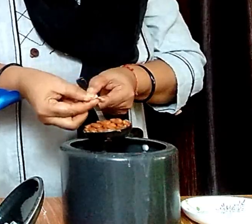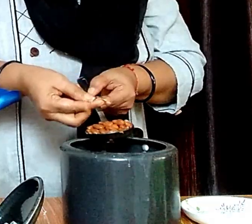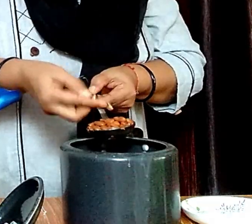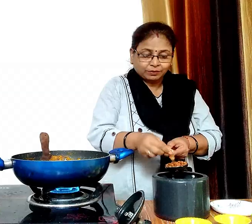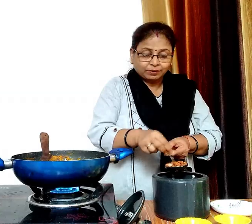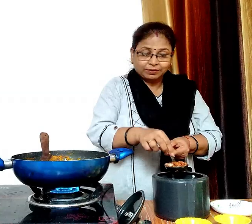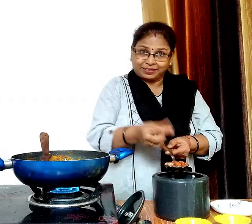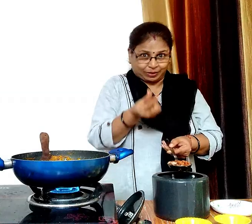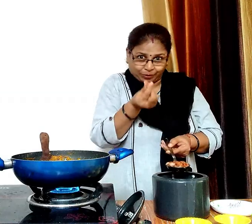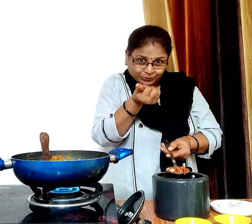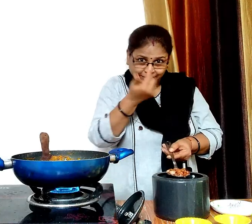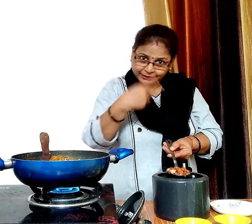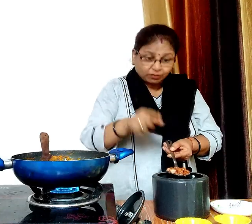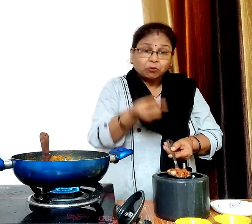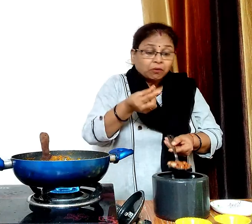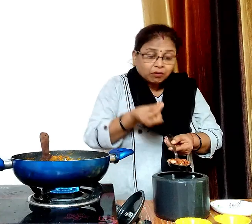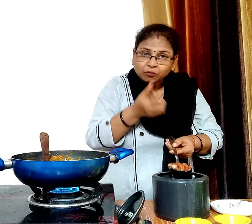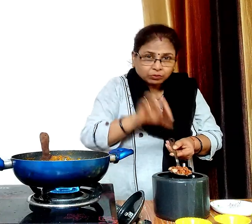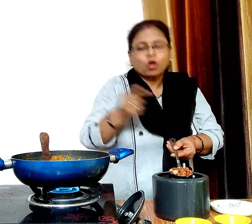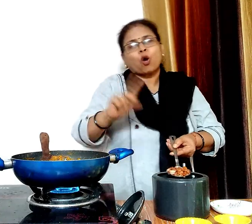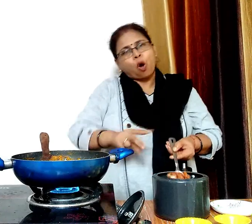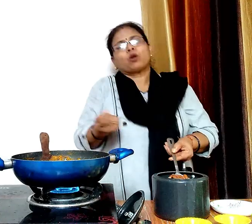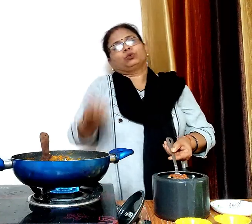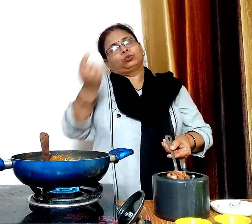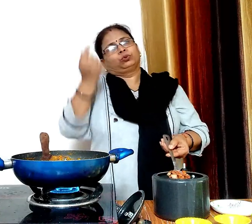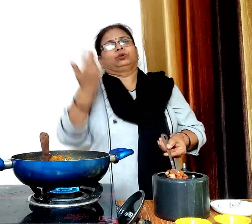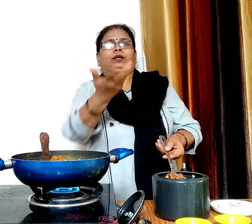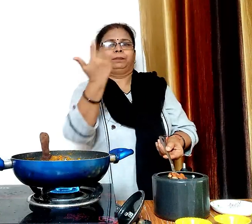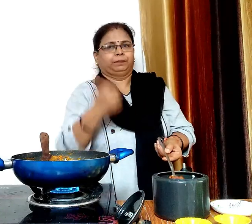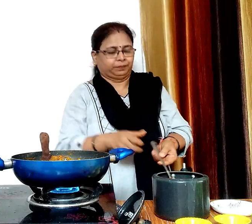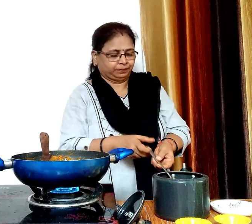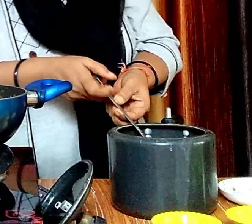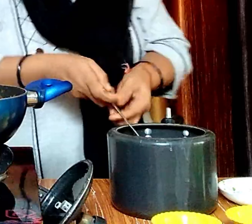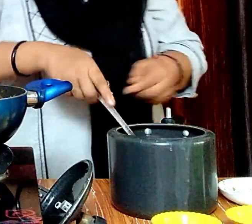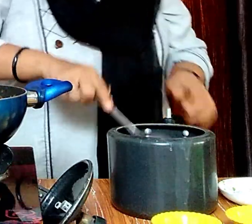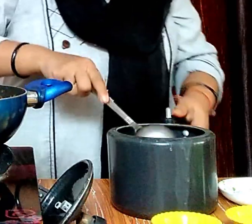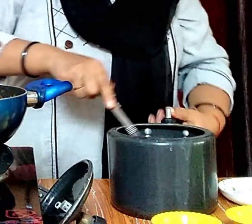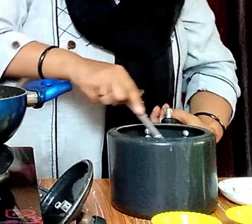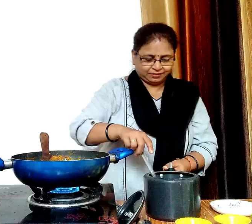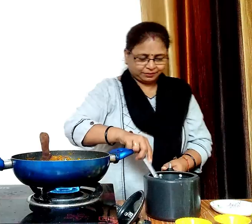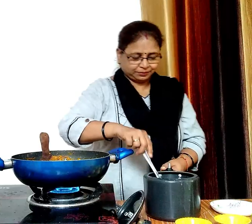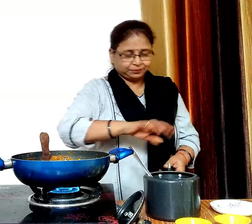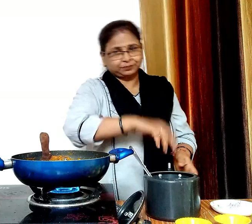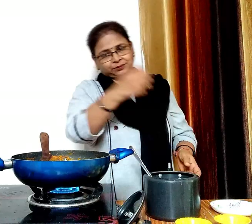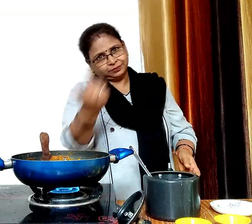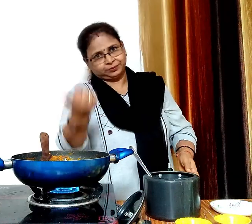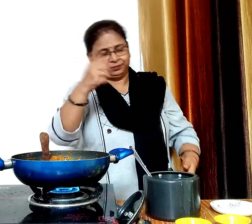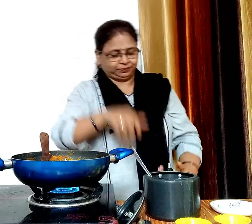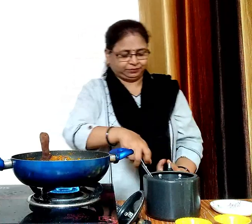देखिए राजमा असानी से टूट किया है इसका मतलब भी अच्छे से पक चुका है अगर राजमा नहीं टूटता तो विसे दुबारा से गेस पर चड़ा